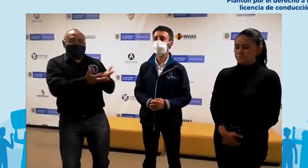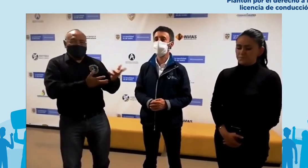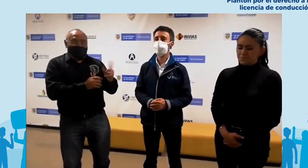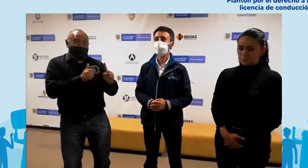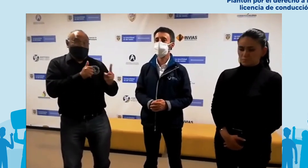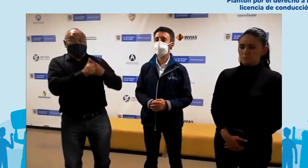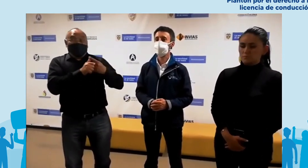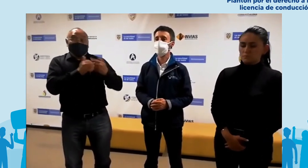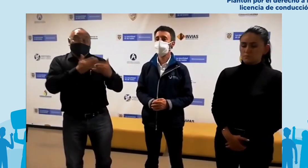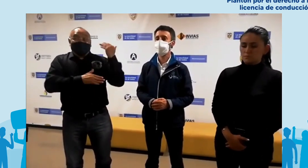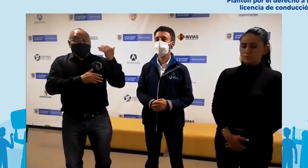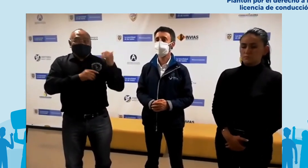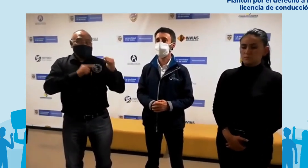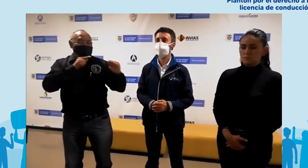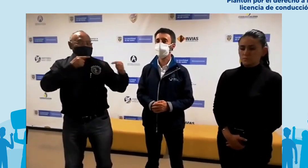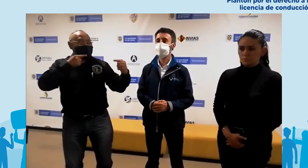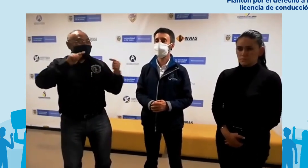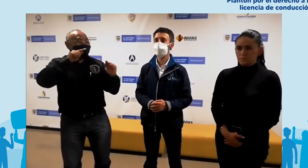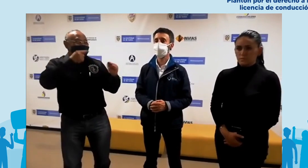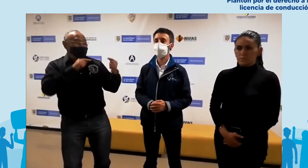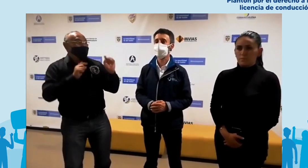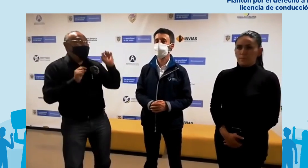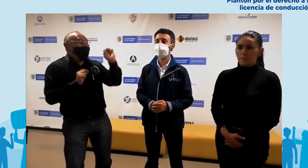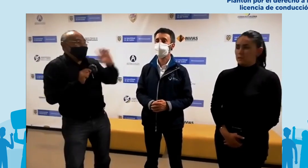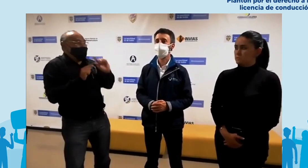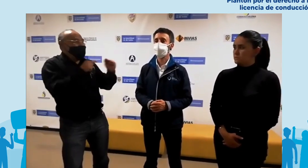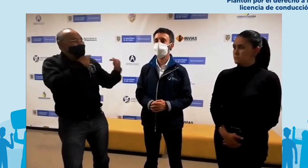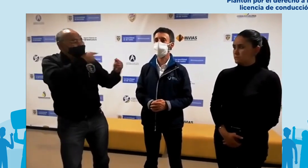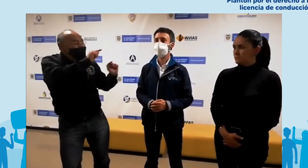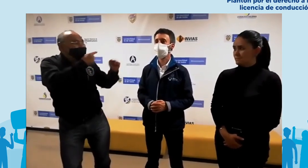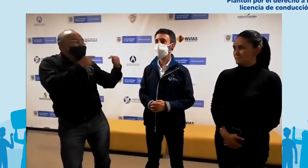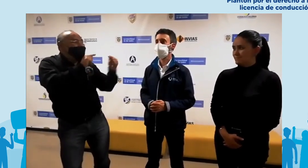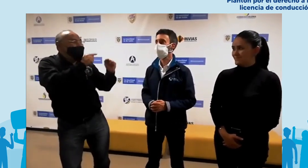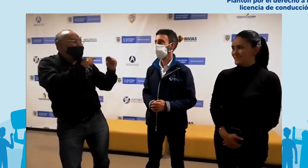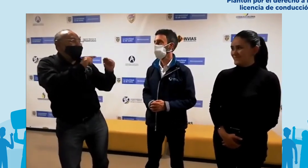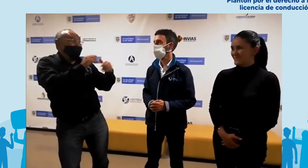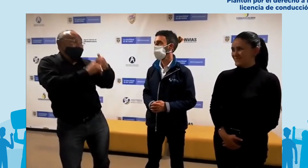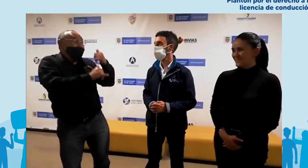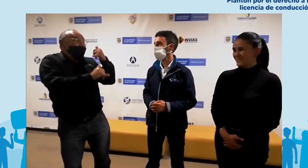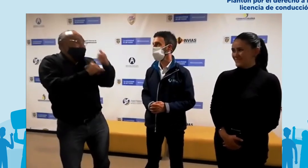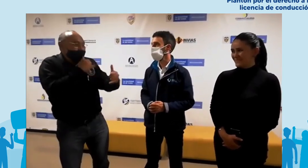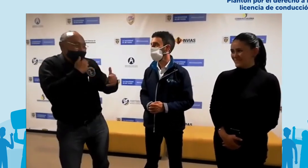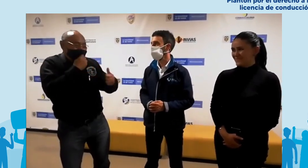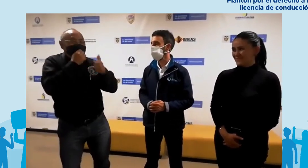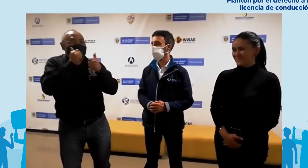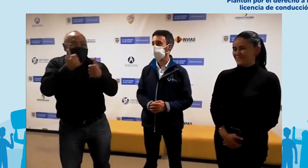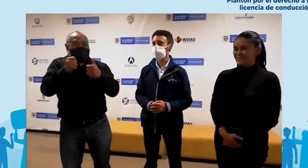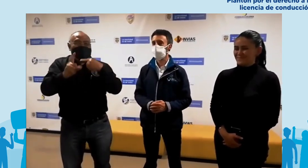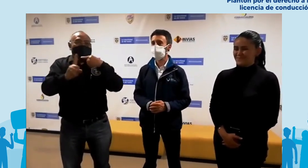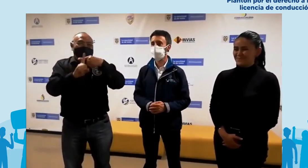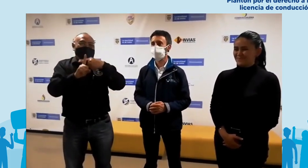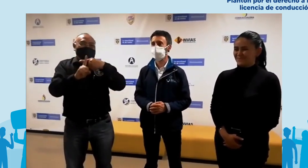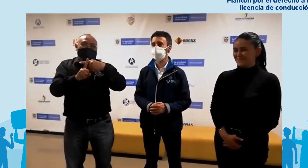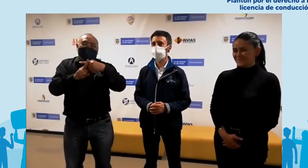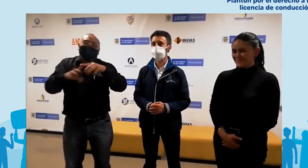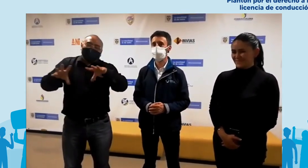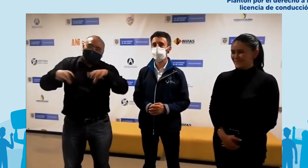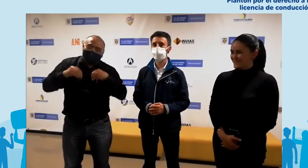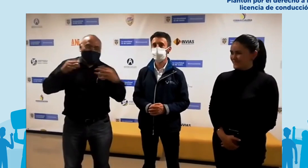que se encuentran en este limbo entonces encontramos esta situación estamos en este debate ya al final logramos